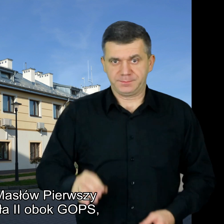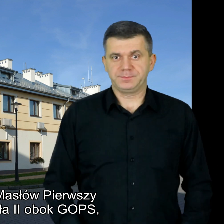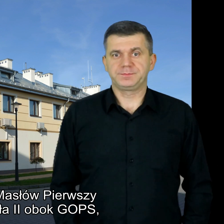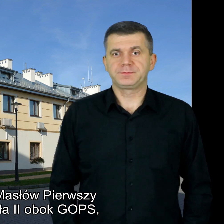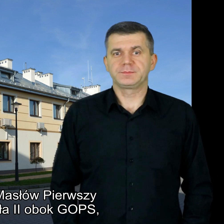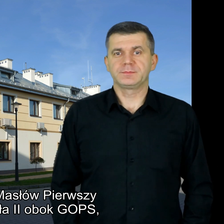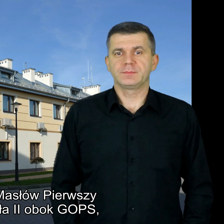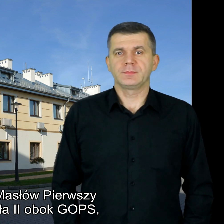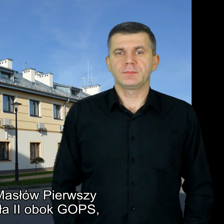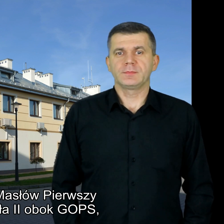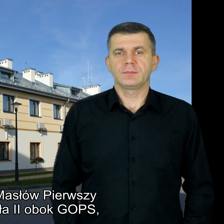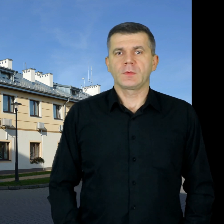Pomocy Społecznej